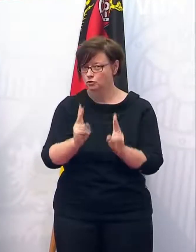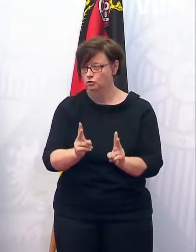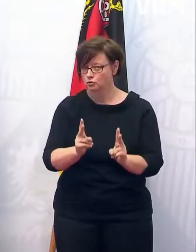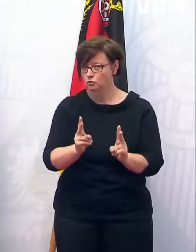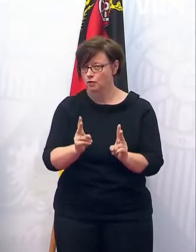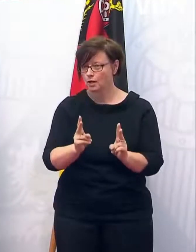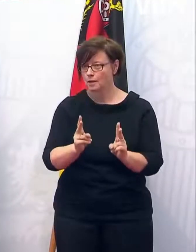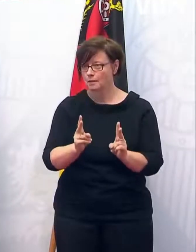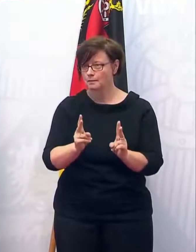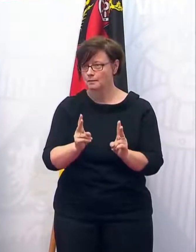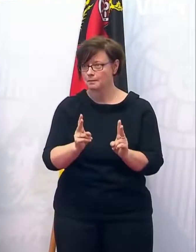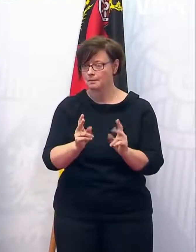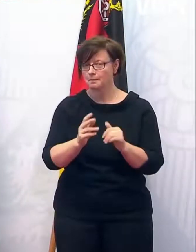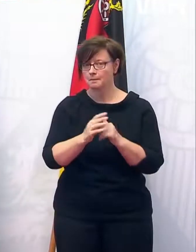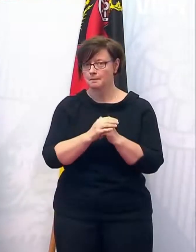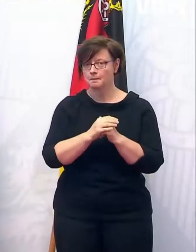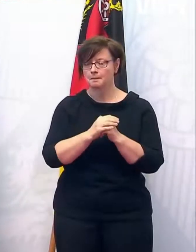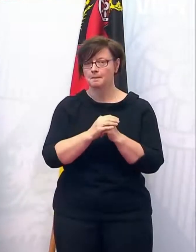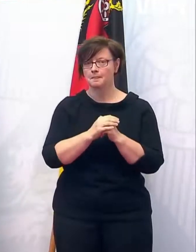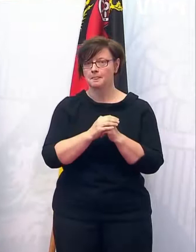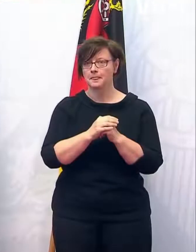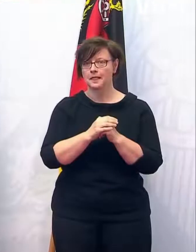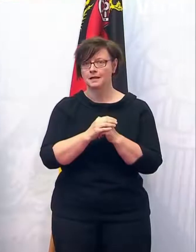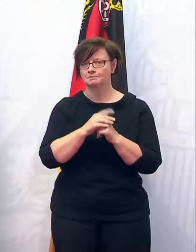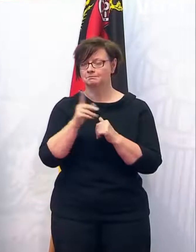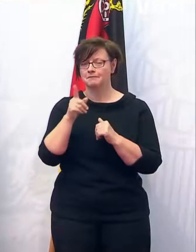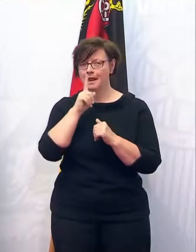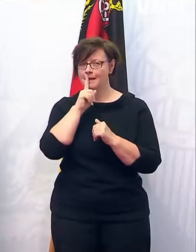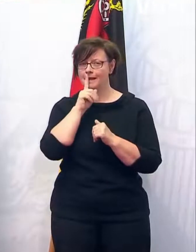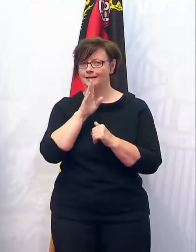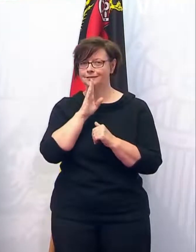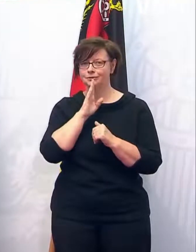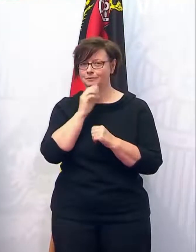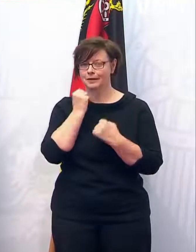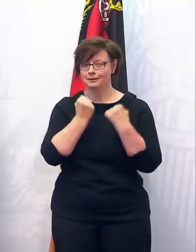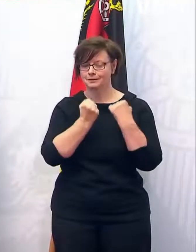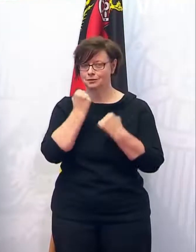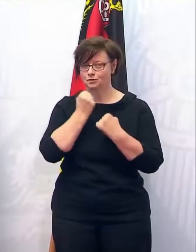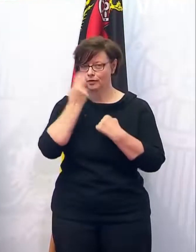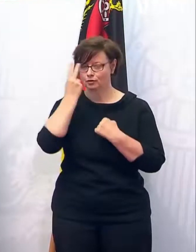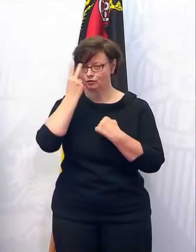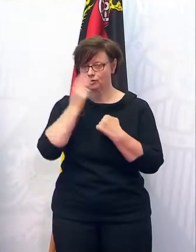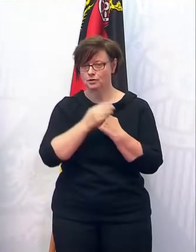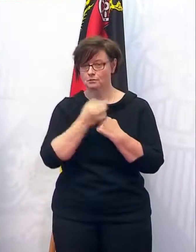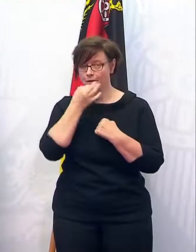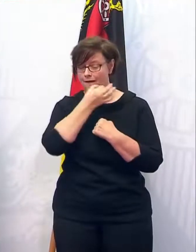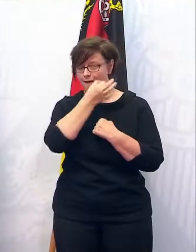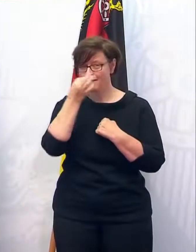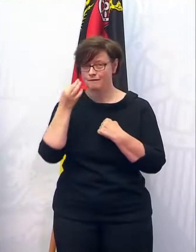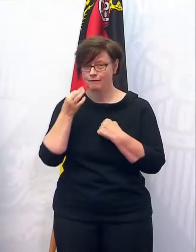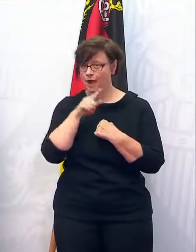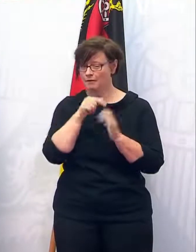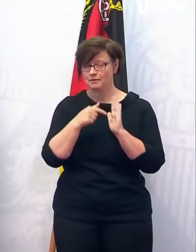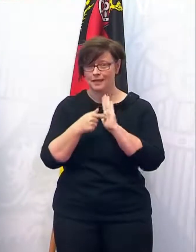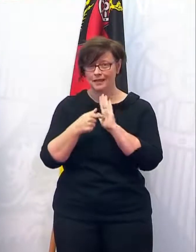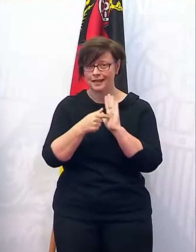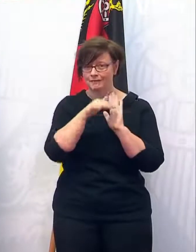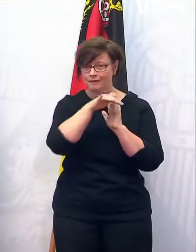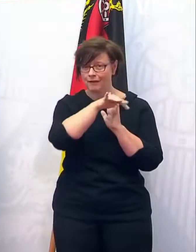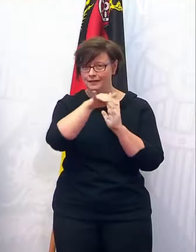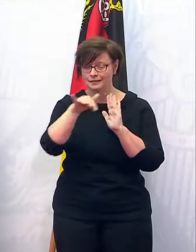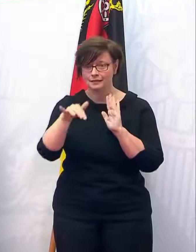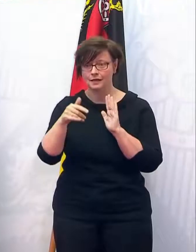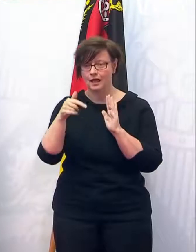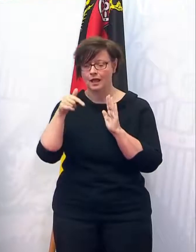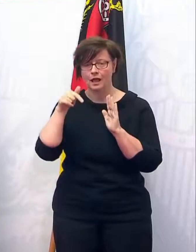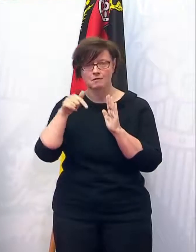Die Frage ist, gibt es bei Ihnen irgendwelche Hinweise, dass das Missbrauch in